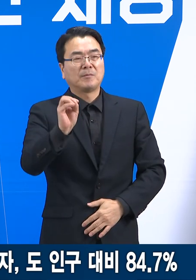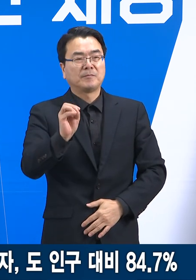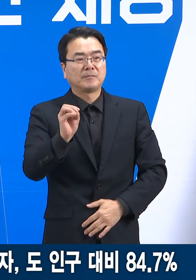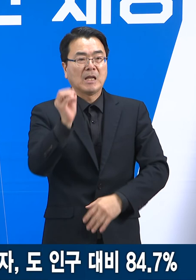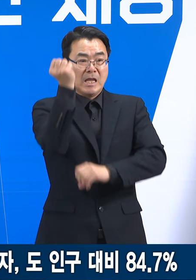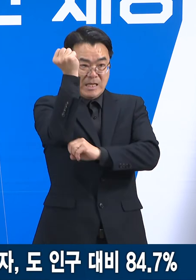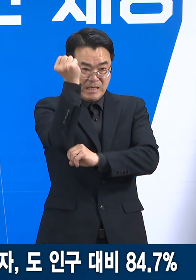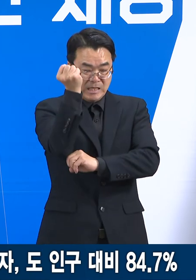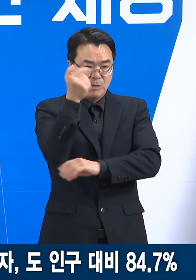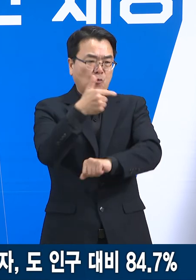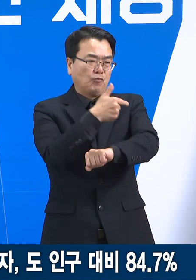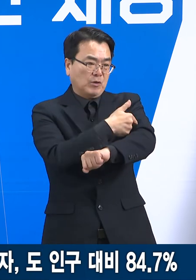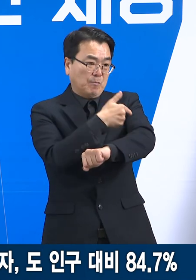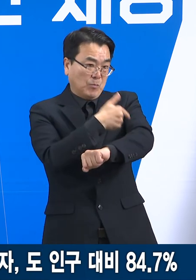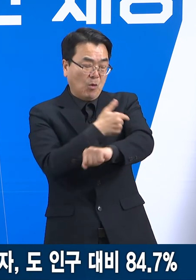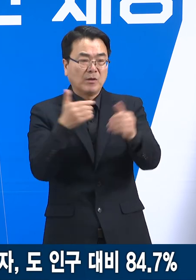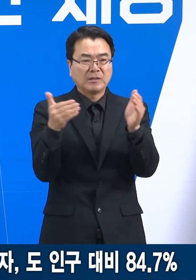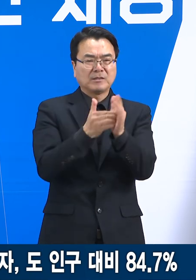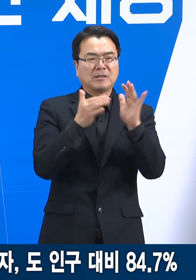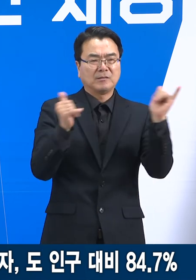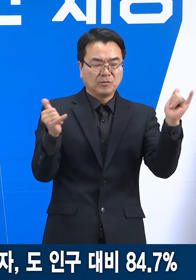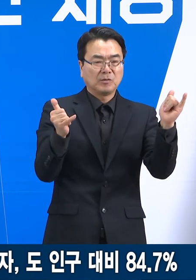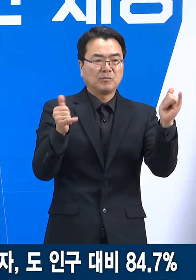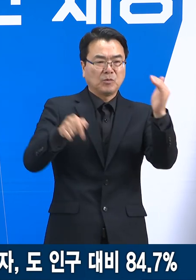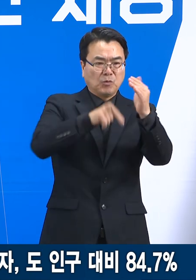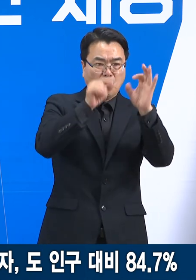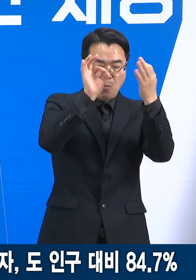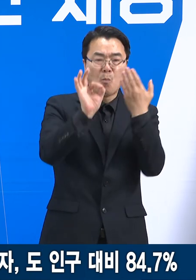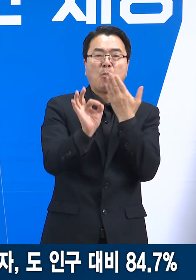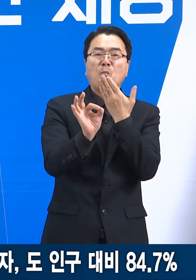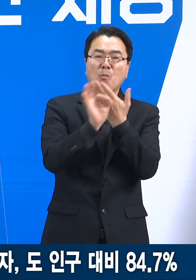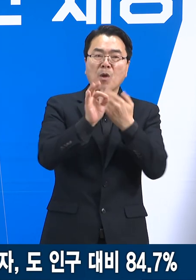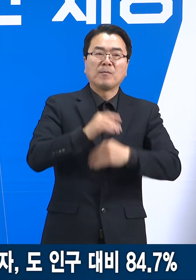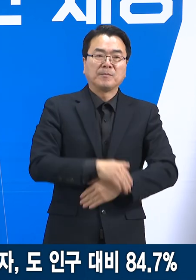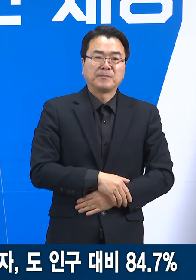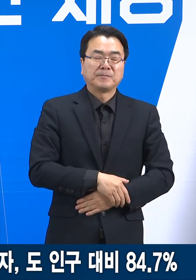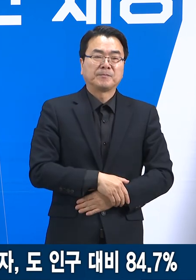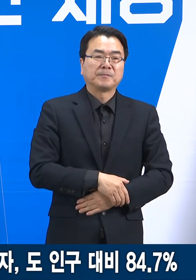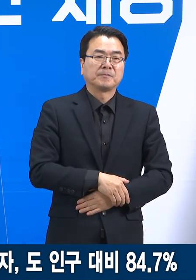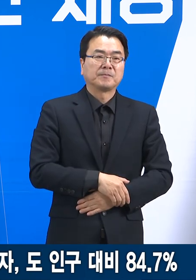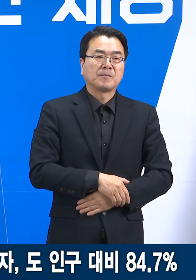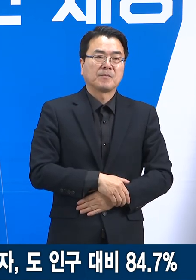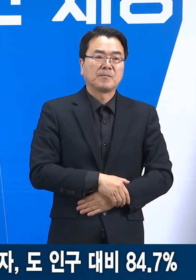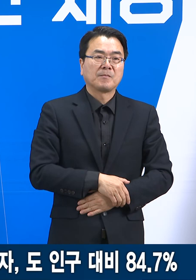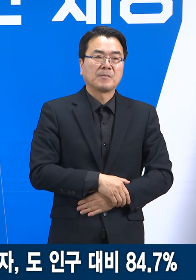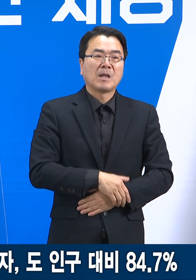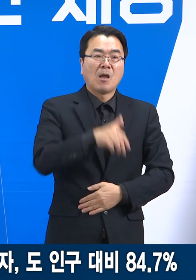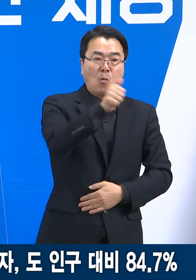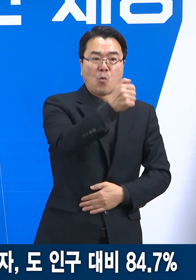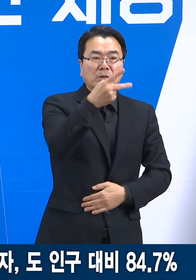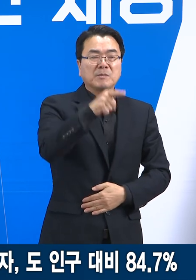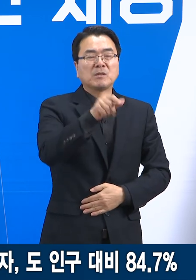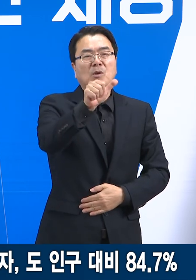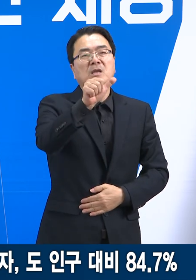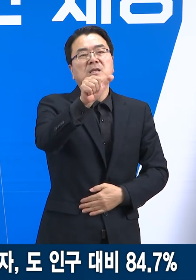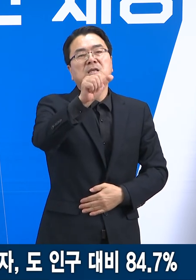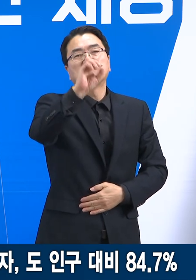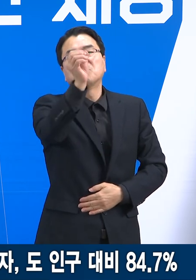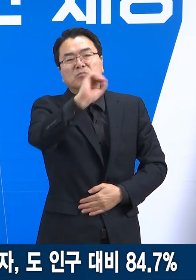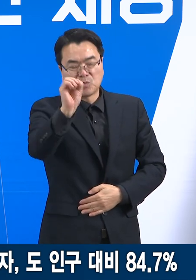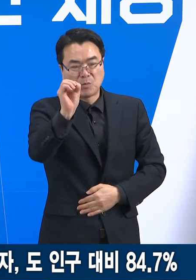완료자는 40만 8,650명으로 접종률은 52.2%입니다.